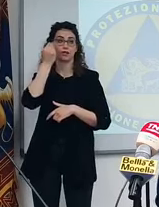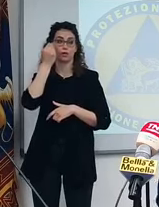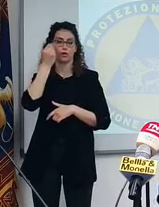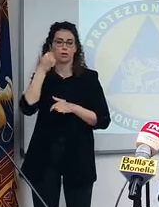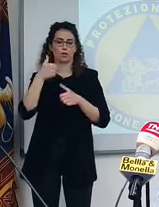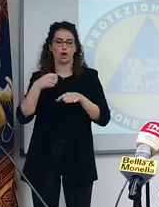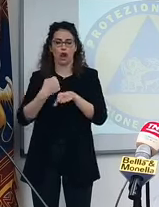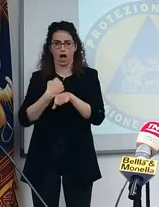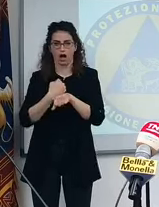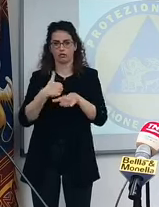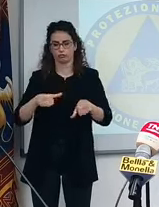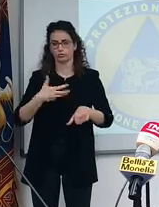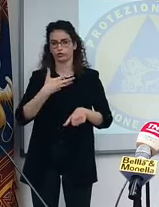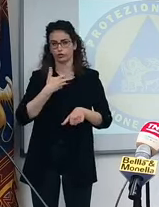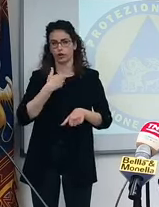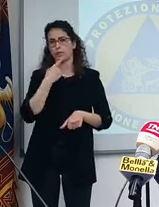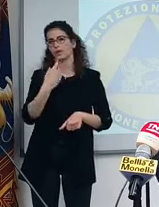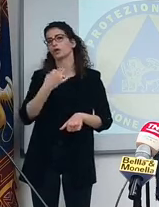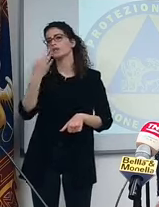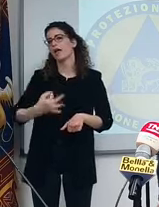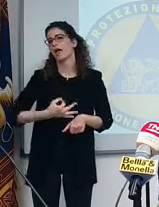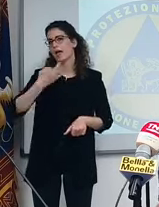di lavoro ci sia. Come dico sempre io,